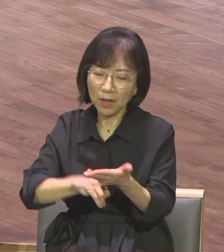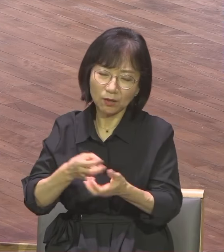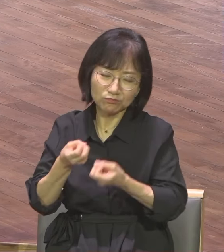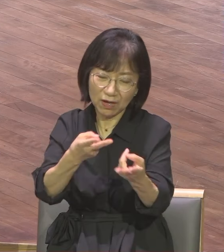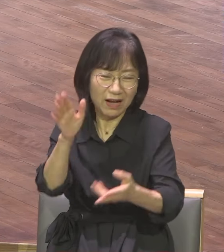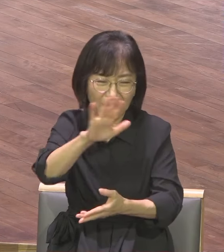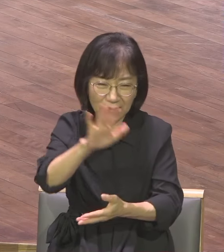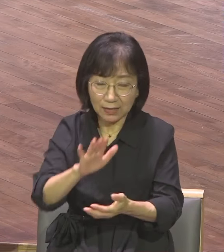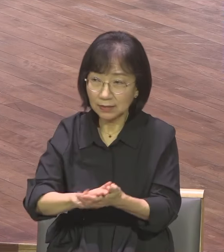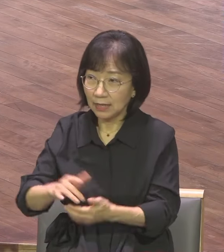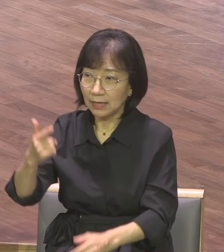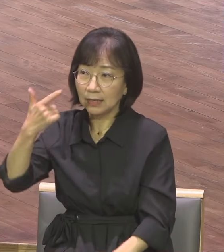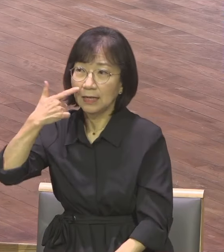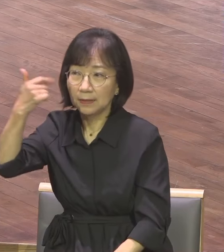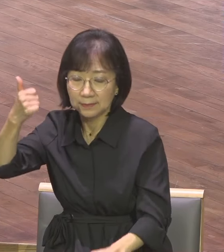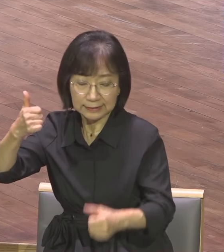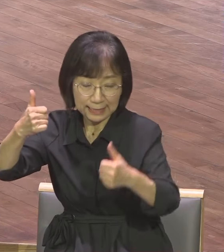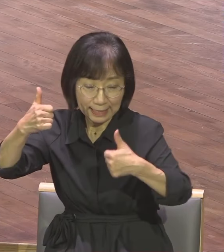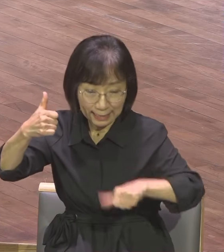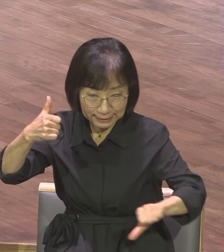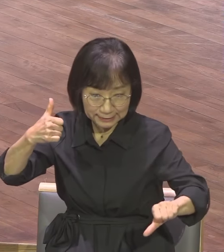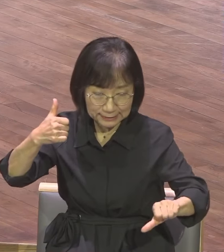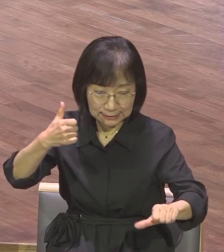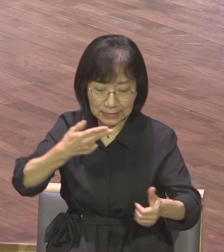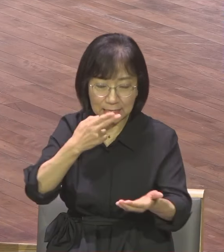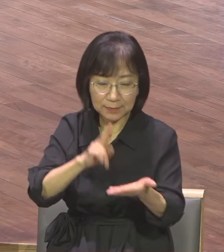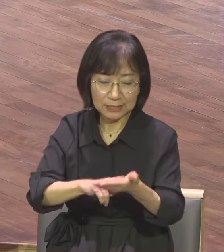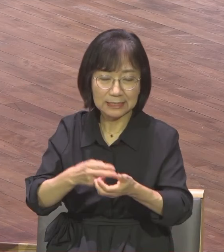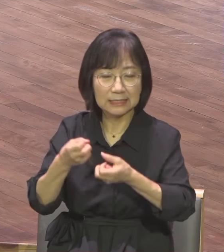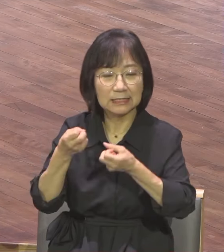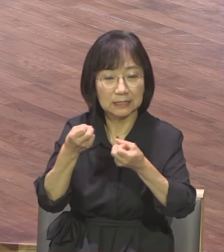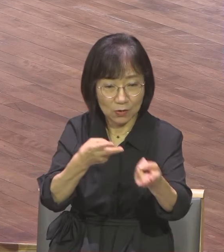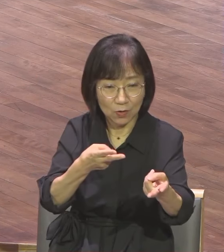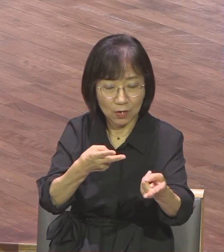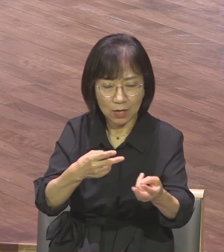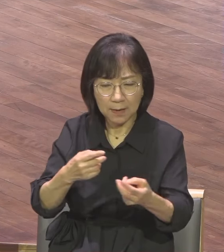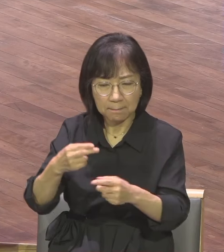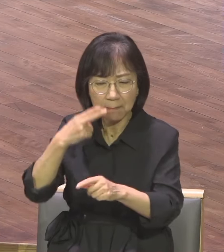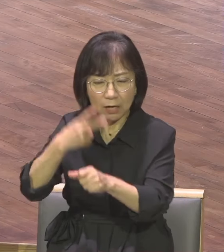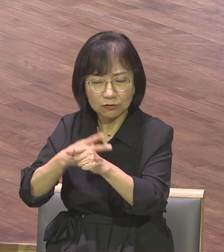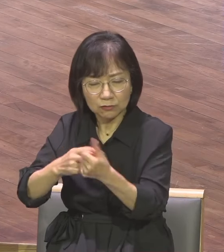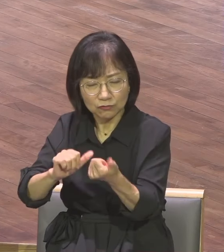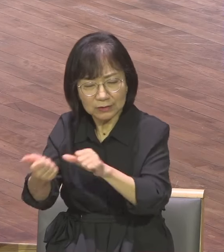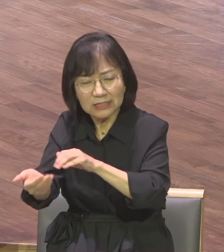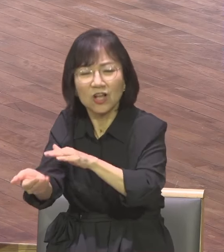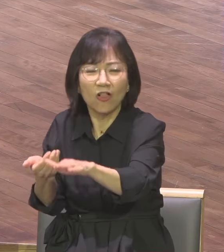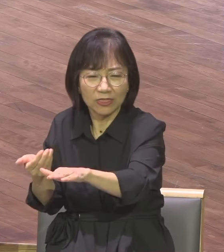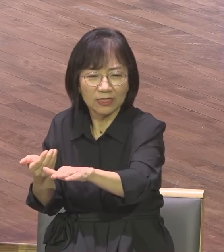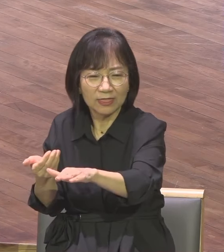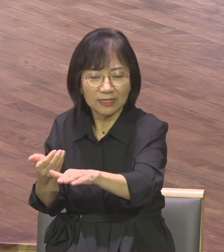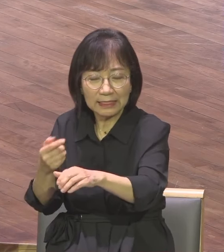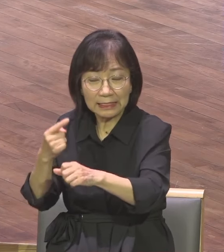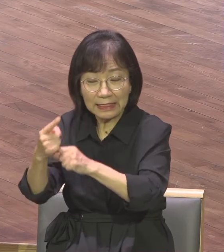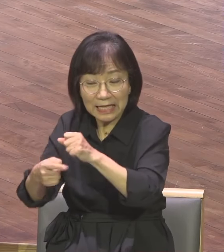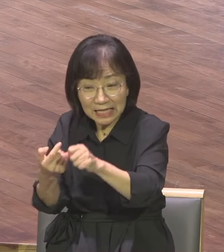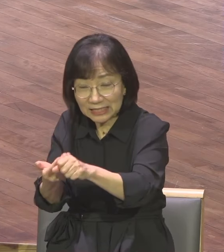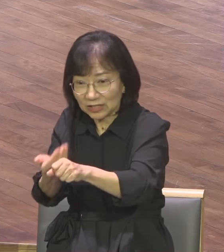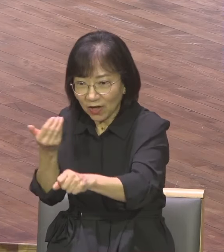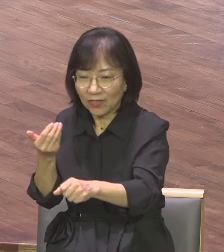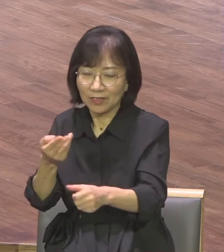죽기 전 1년 전에 쓴 편지 거기에는 아버지의 마음이 있고